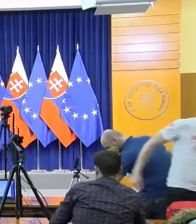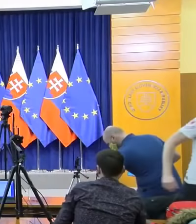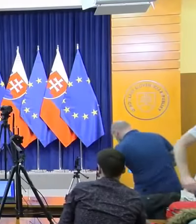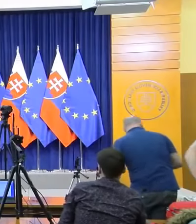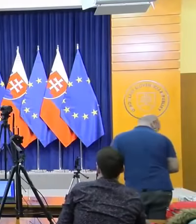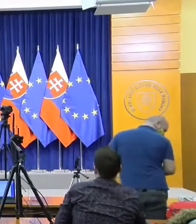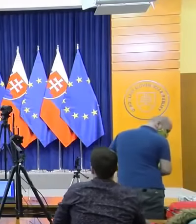Ďakujeme.